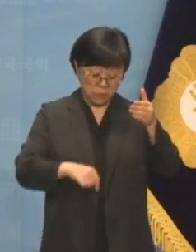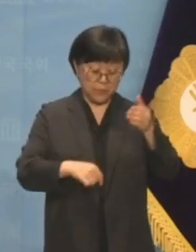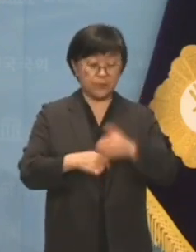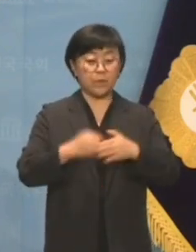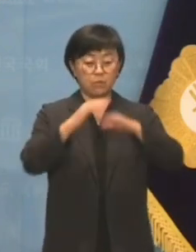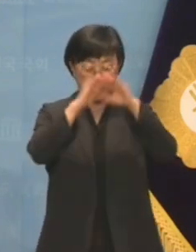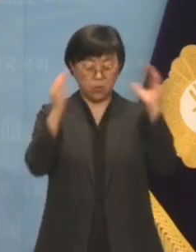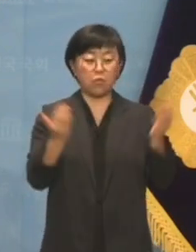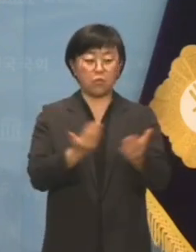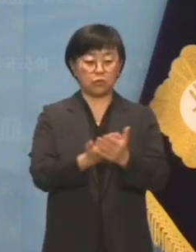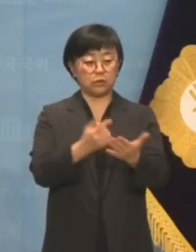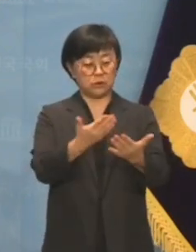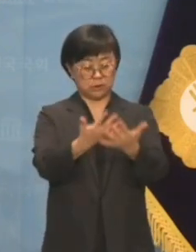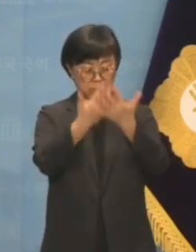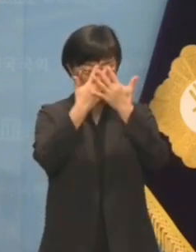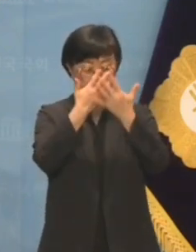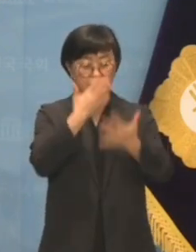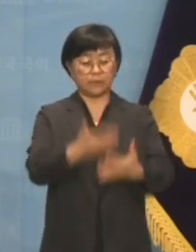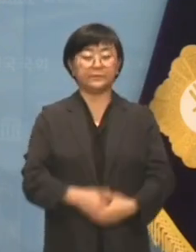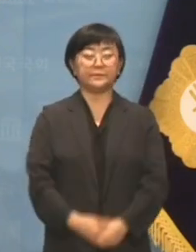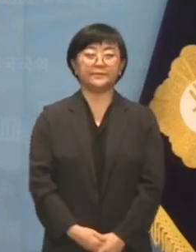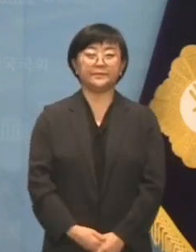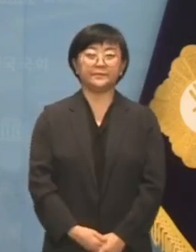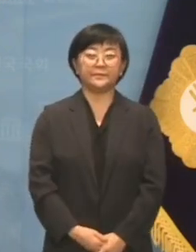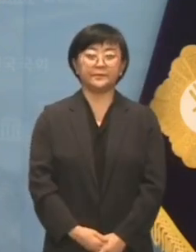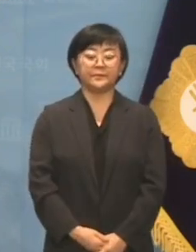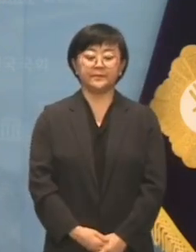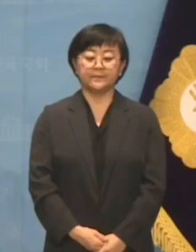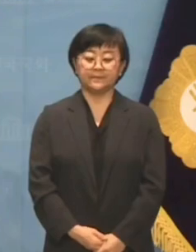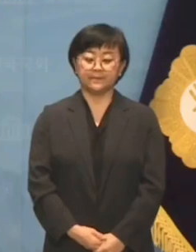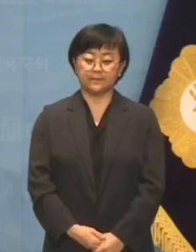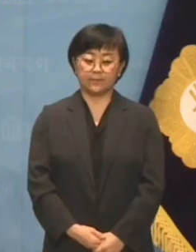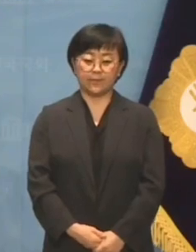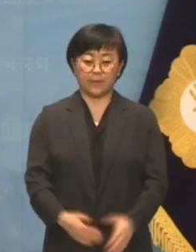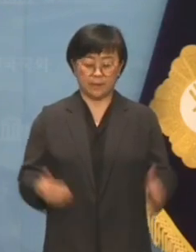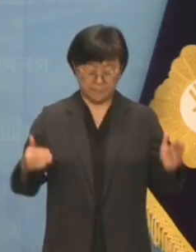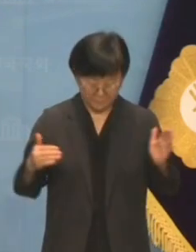만천하에 드러나게 될 것입니다. 이상입니다.